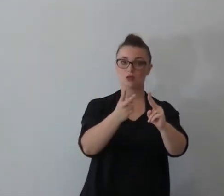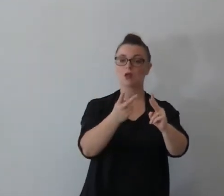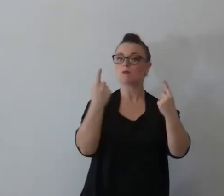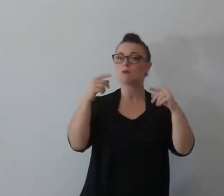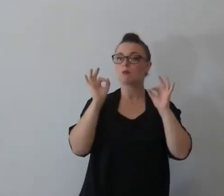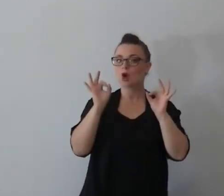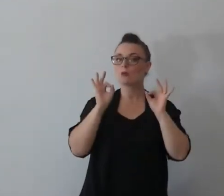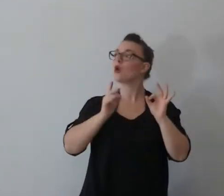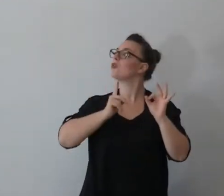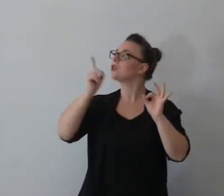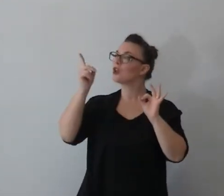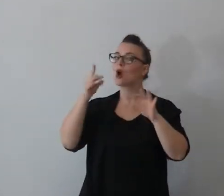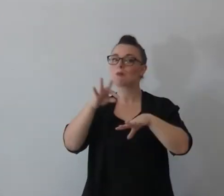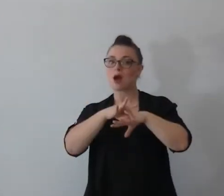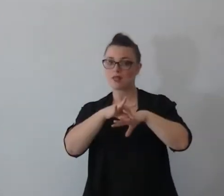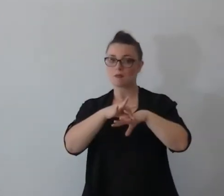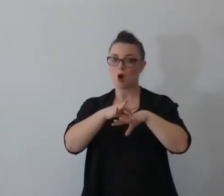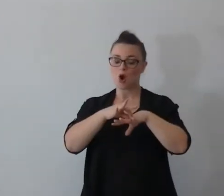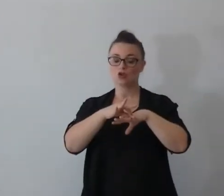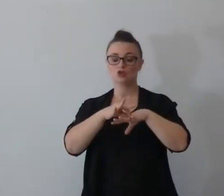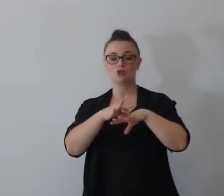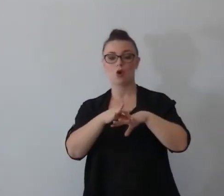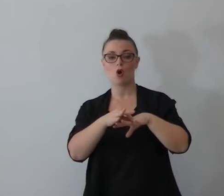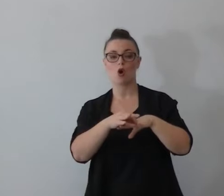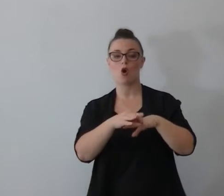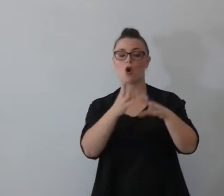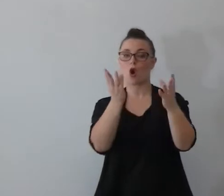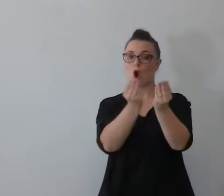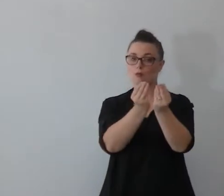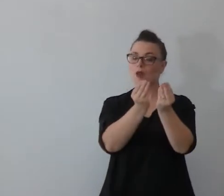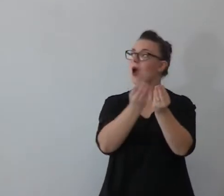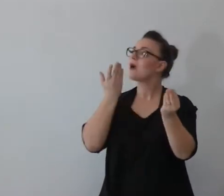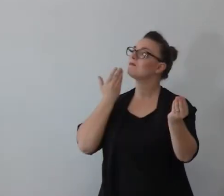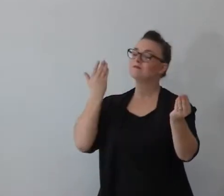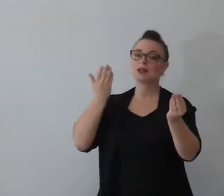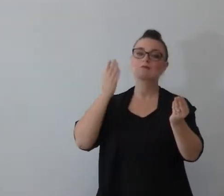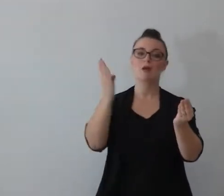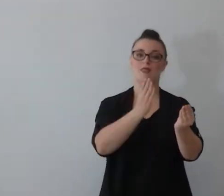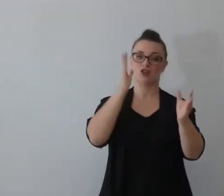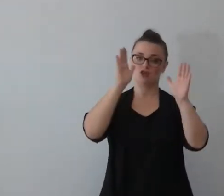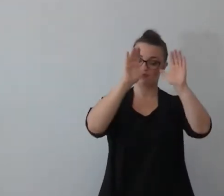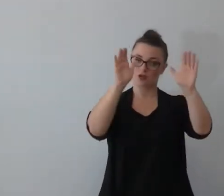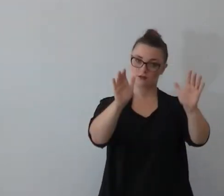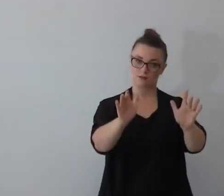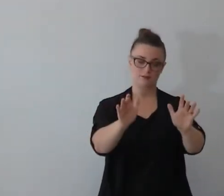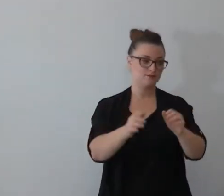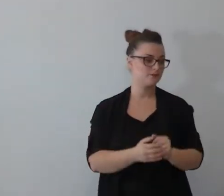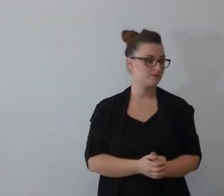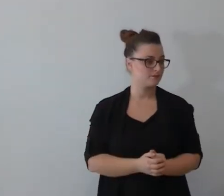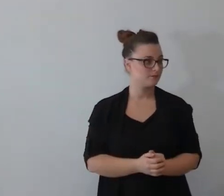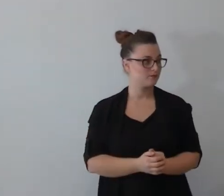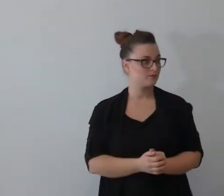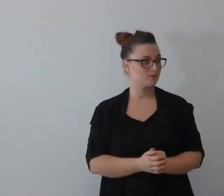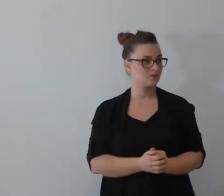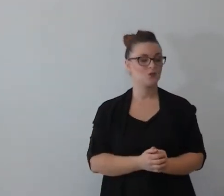Dio benedisce due persone che si riuniscono che si vogliono unire sotto il suo nome per cui l'incontro il finanziamento